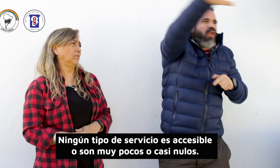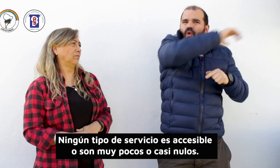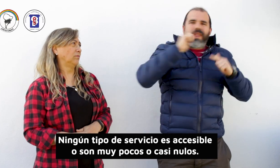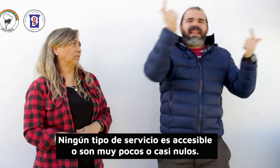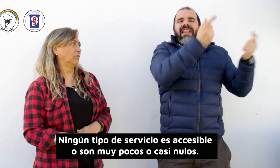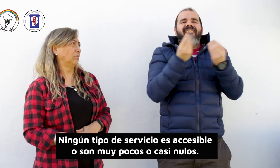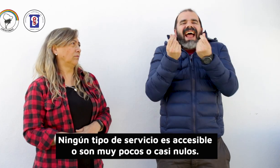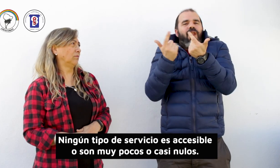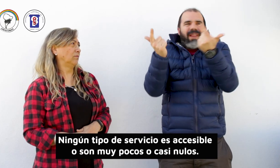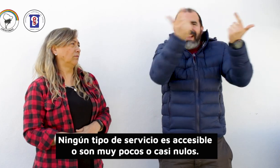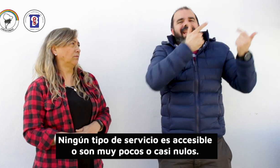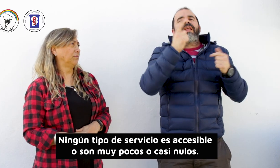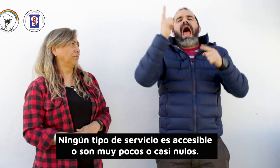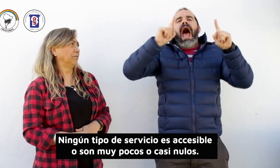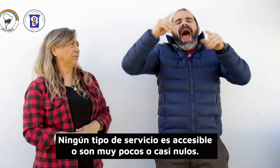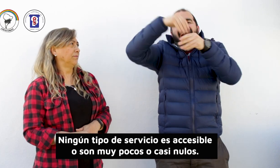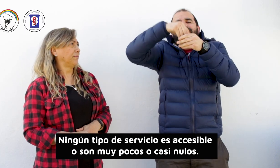o casi nulos.